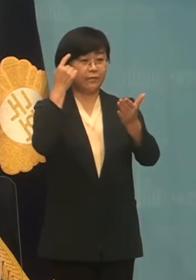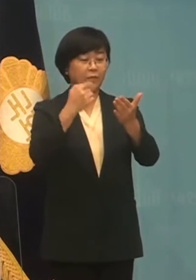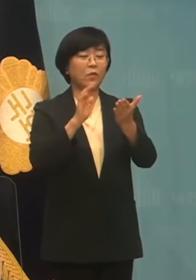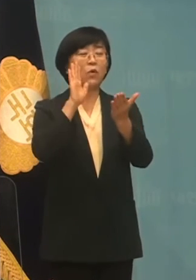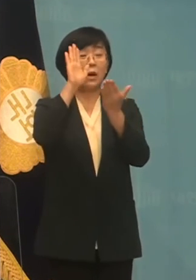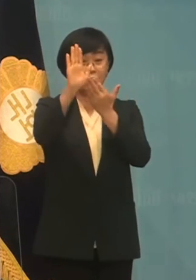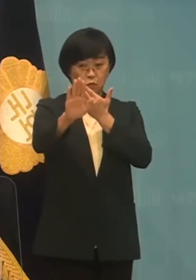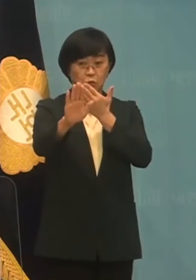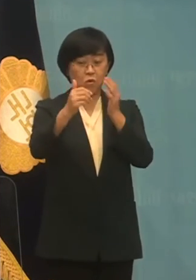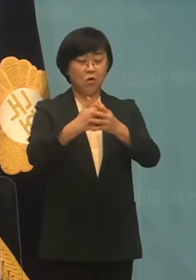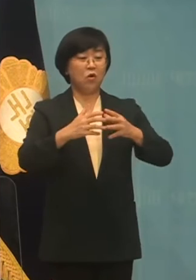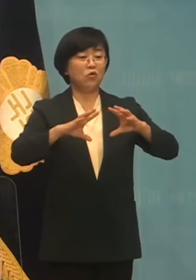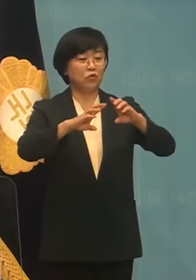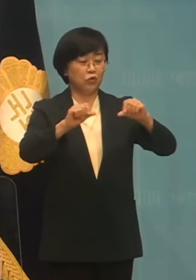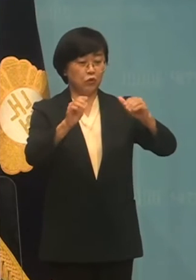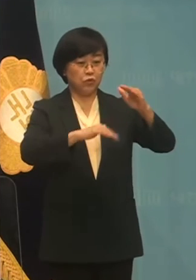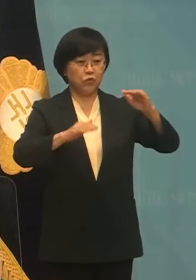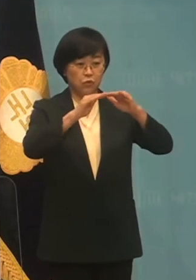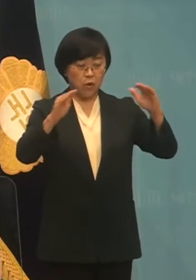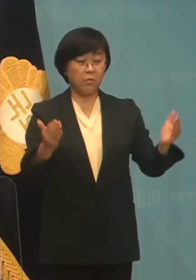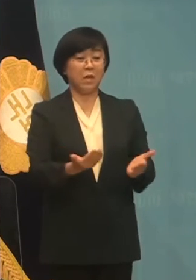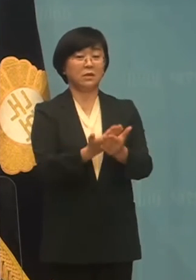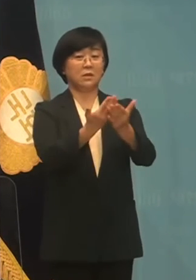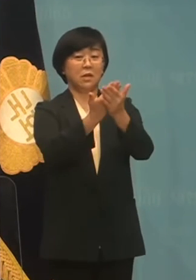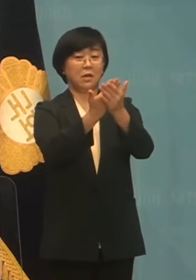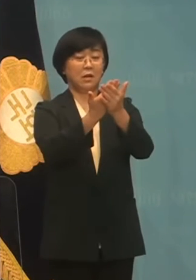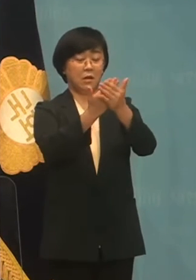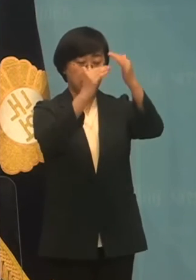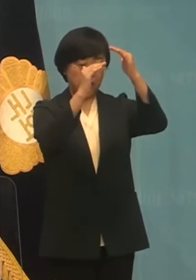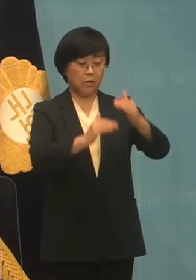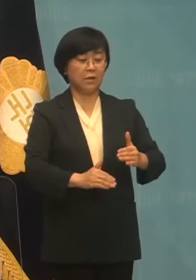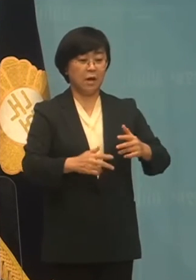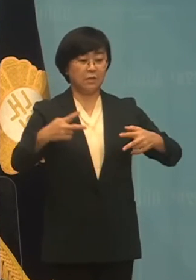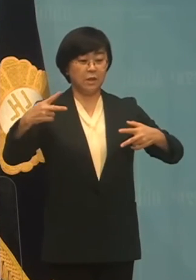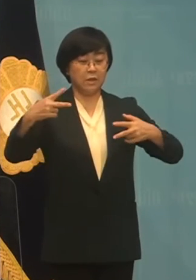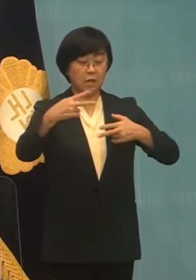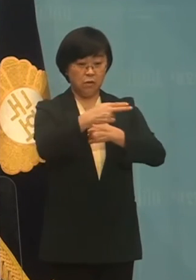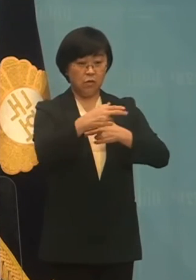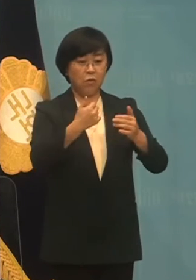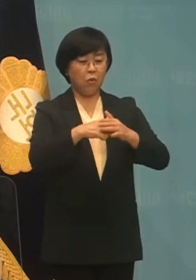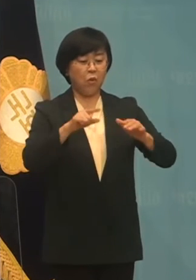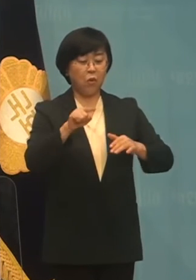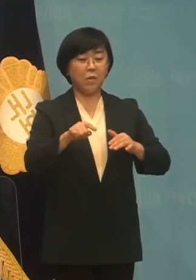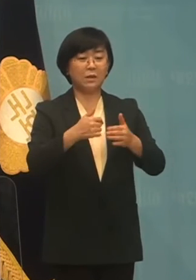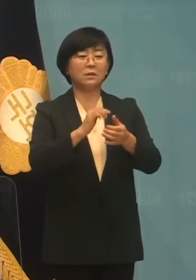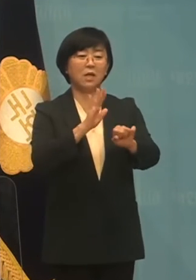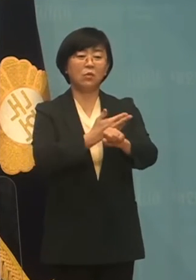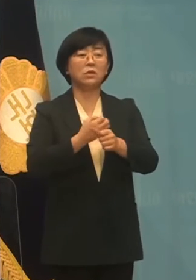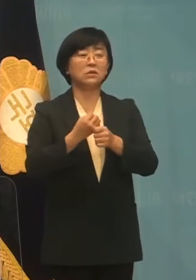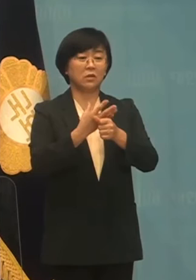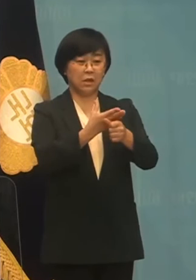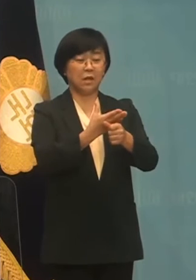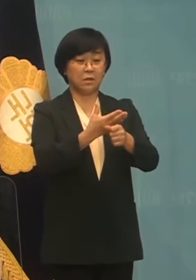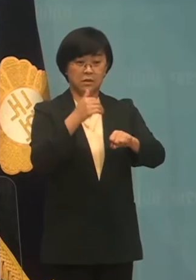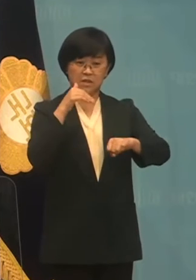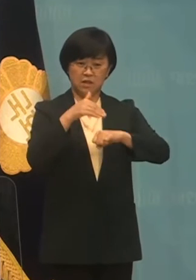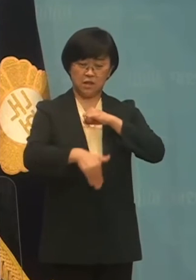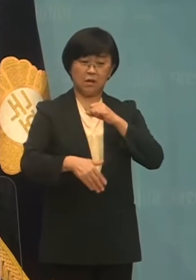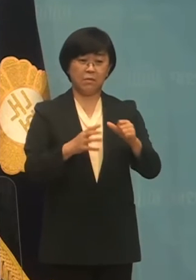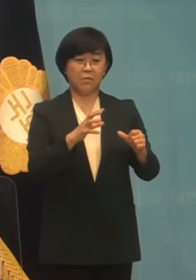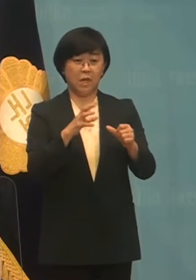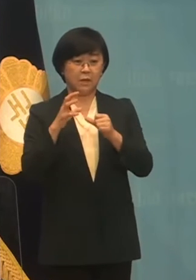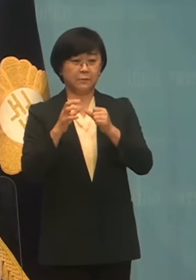나아가 국토 균형 발전에 대한 발언을 앞뒤를 잘라 본말을 호도하는 전형적인 수법으로